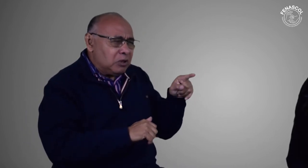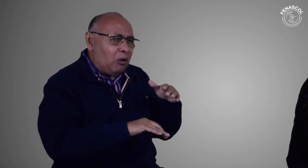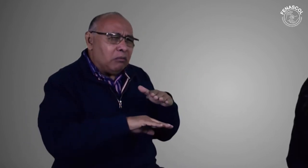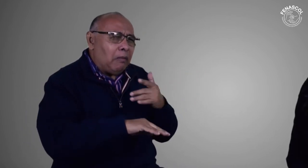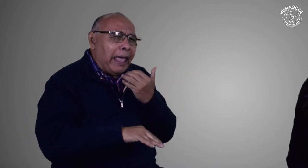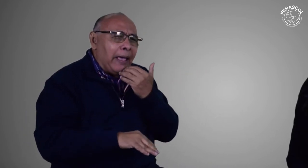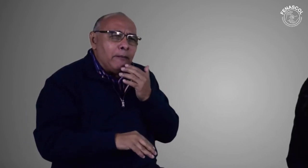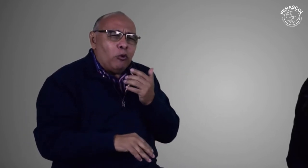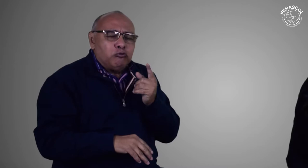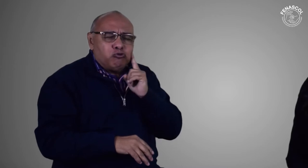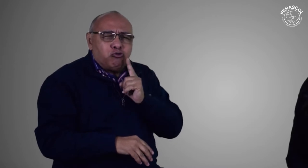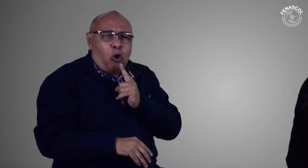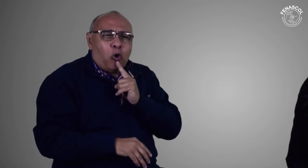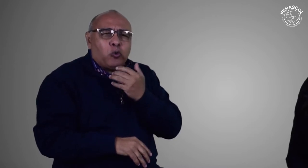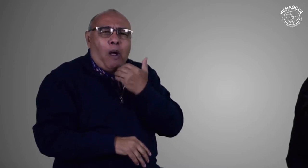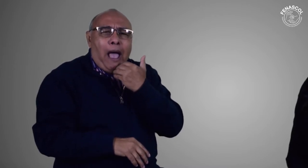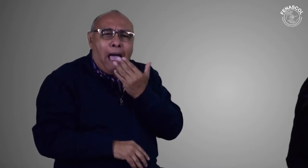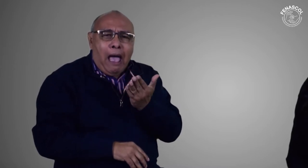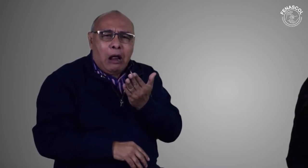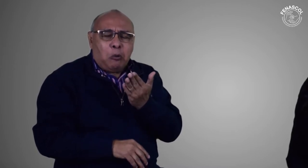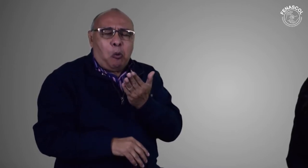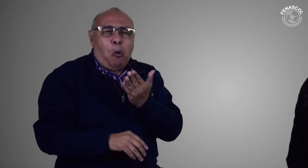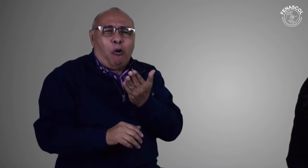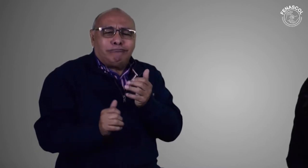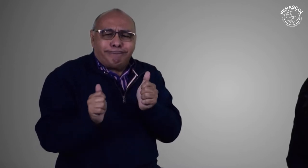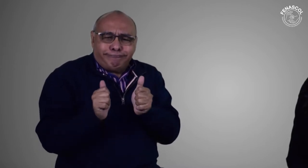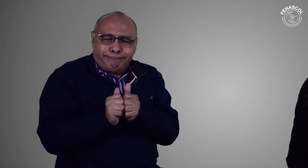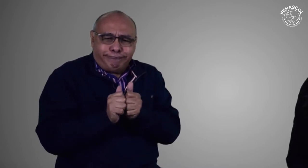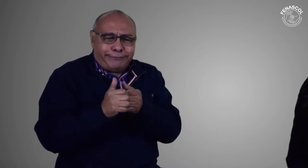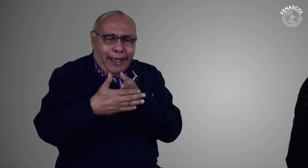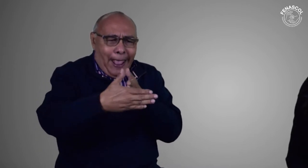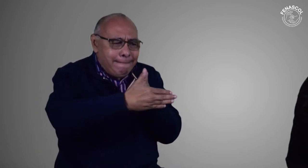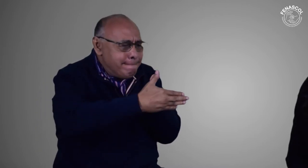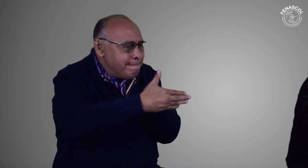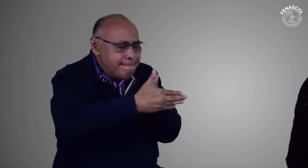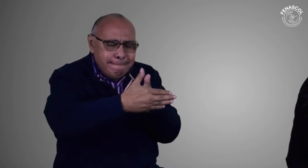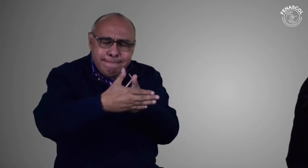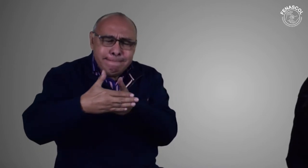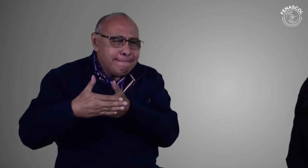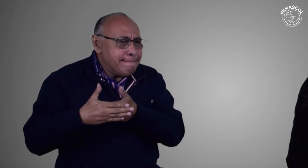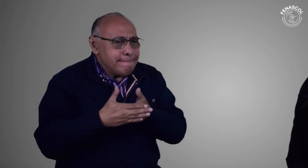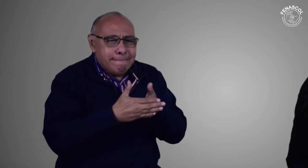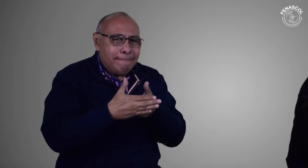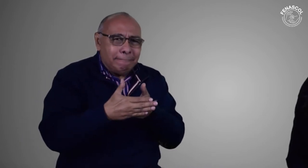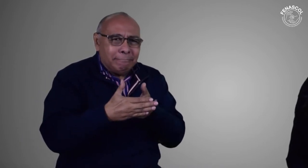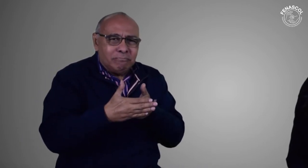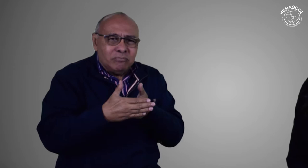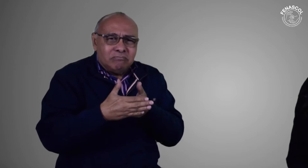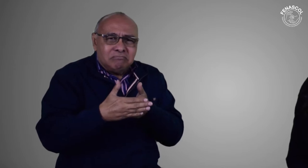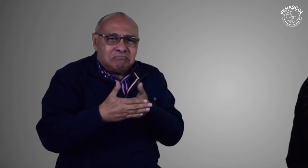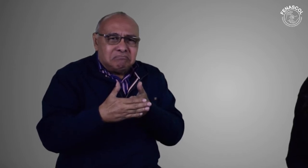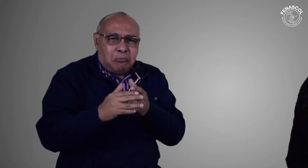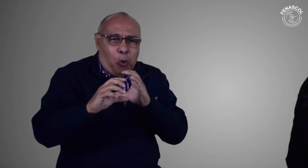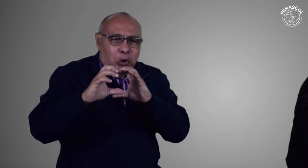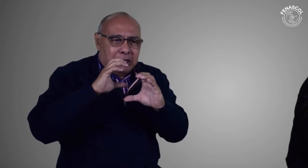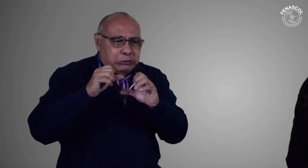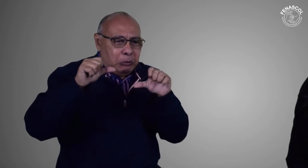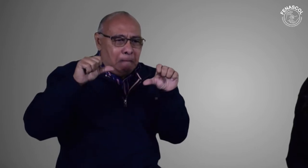problemática? Y ahí quiero preguntarte, Minerva, si vemos que los sordos siguen enfrentando estas barreras comunicativas en el